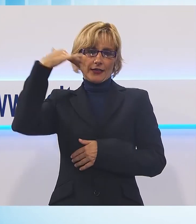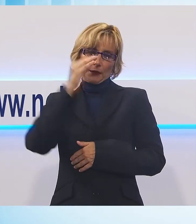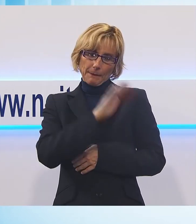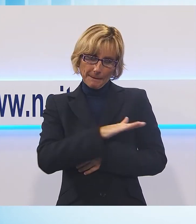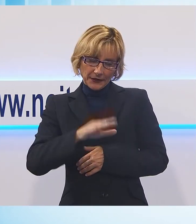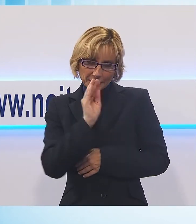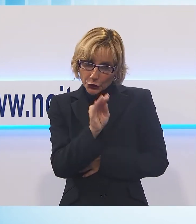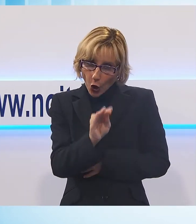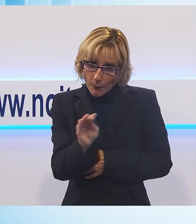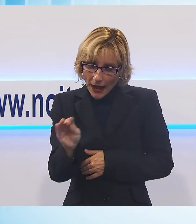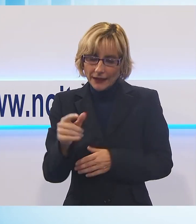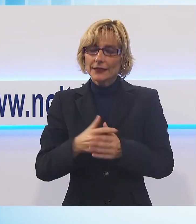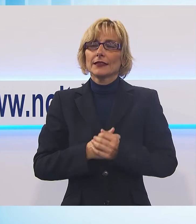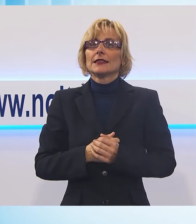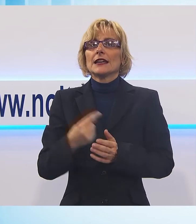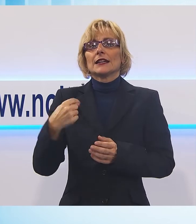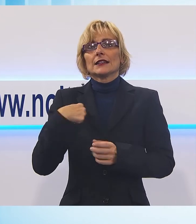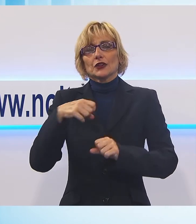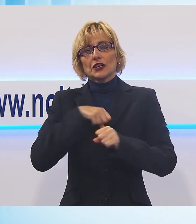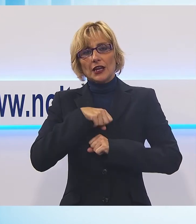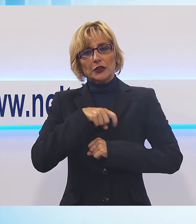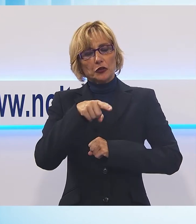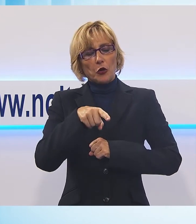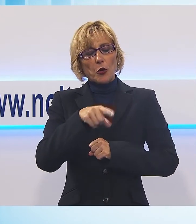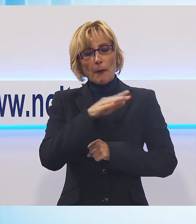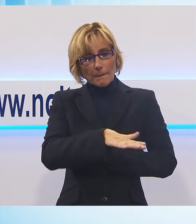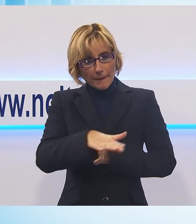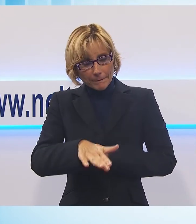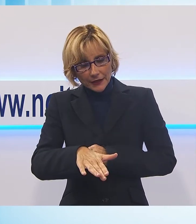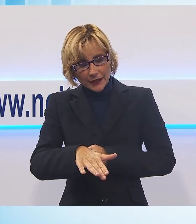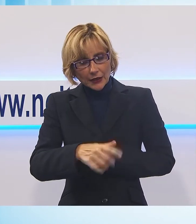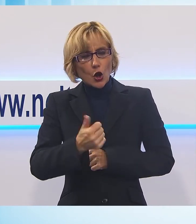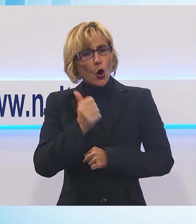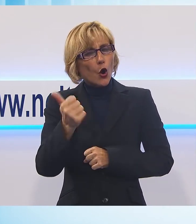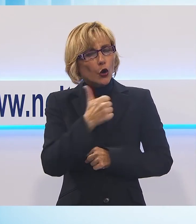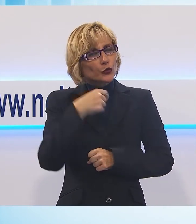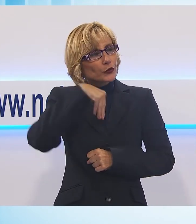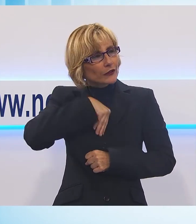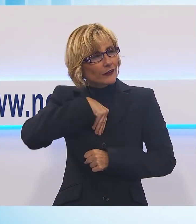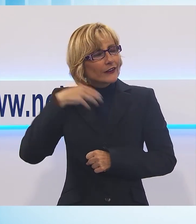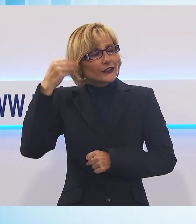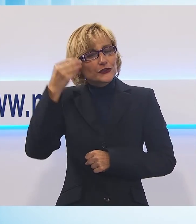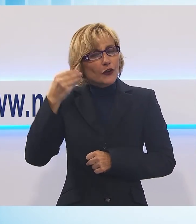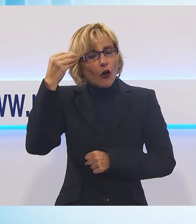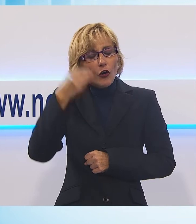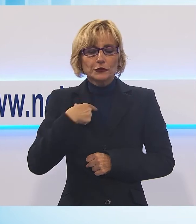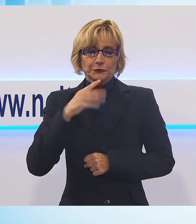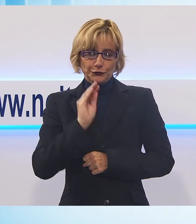grandi però io credo che anche i piccoli portano dentro di sé dei sogni e allora la